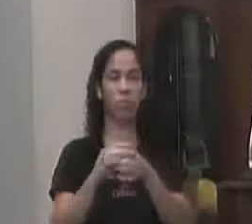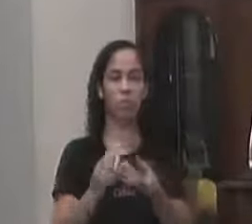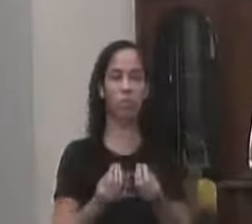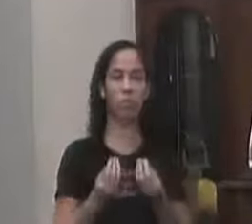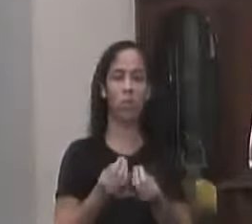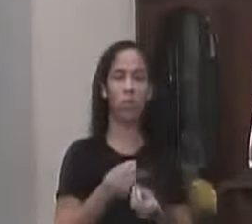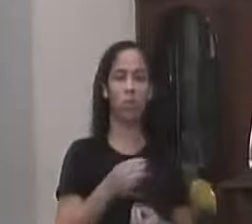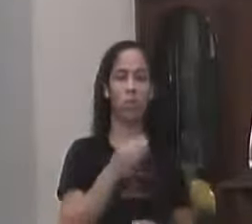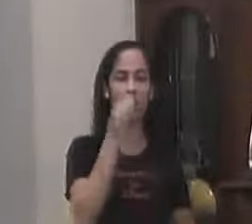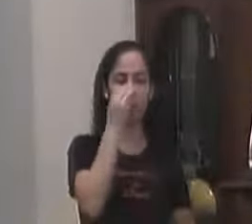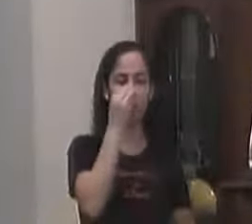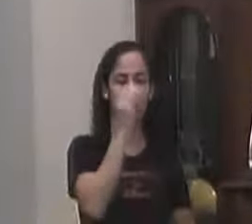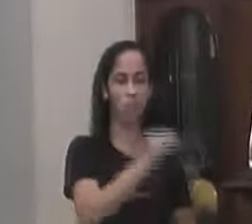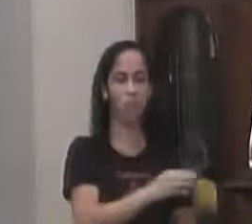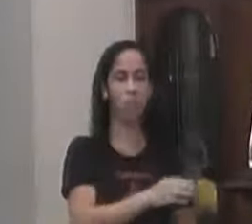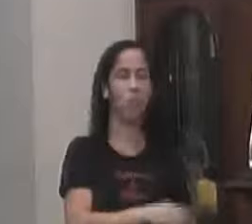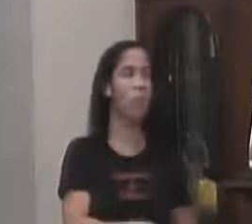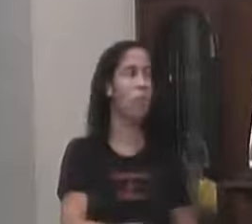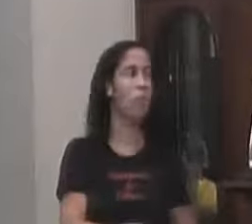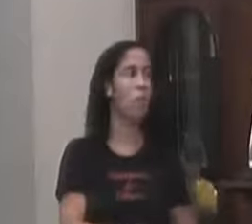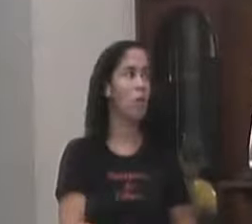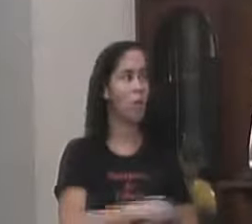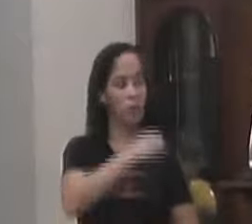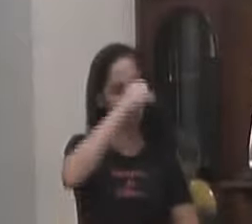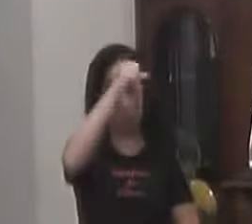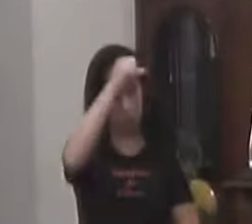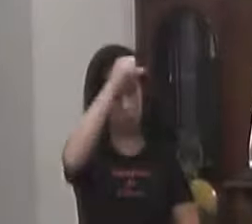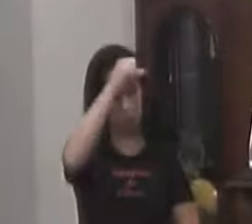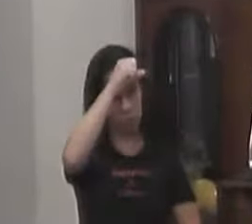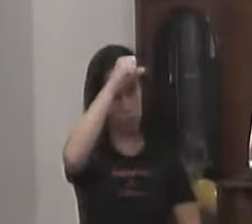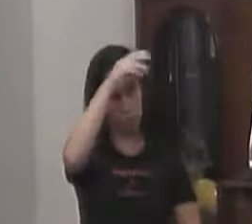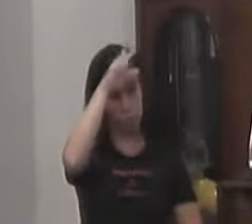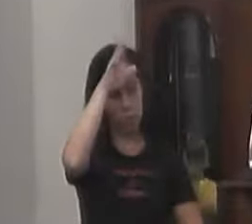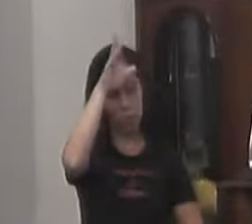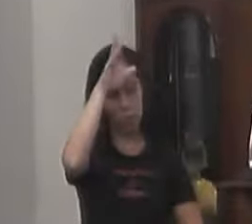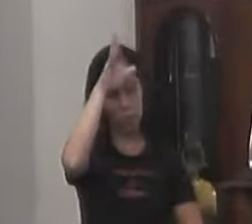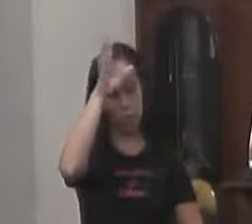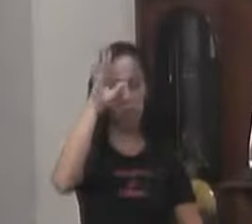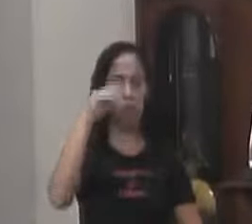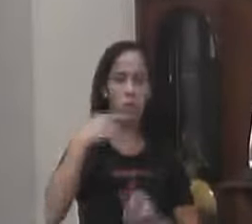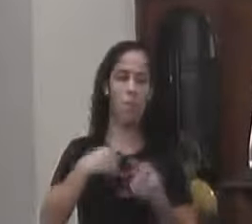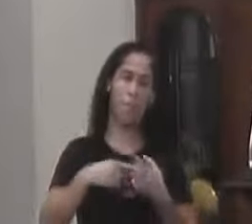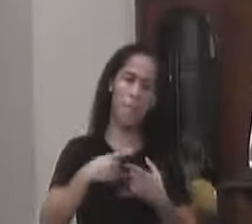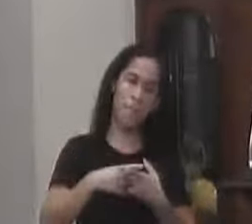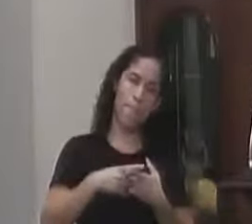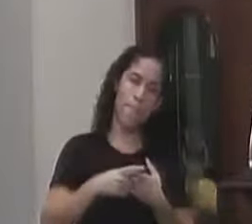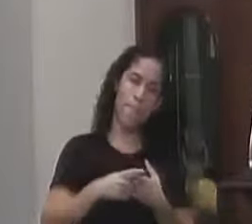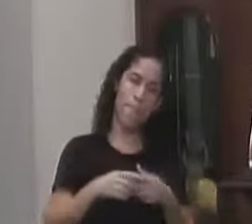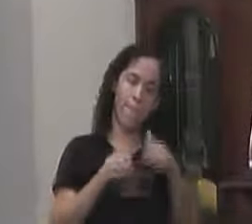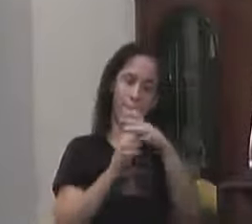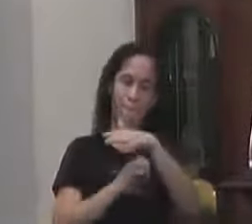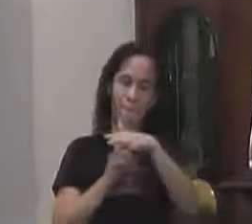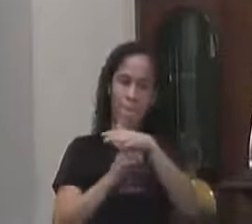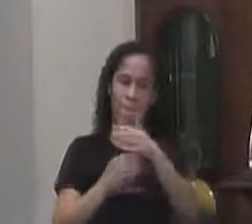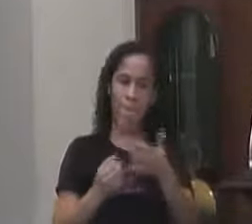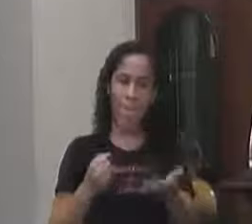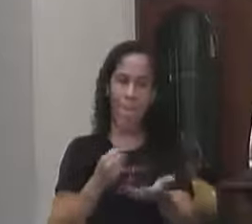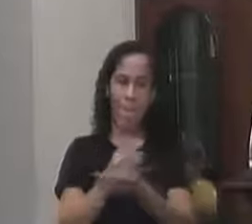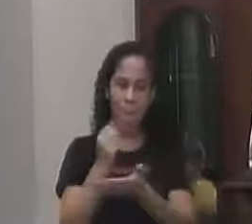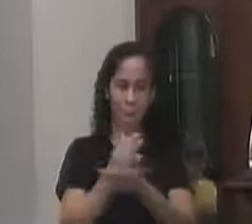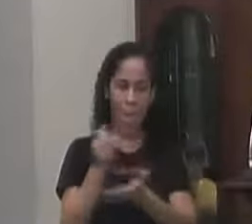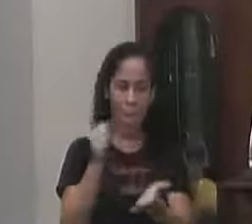Abandonadas Pelo poder Público Público Porque as empreiteiras Que ganham As